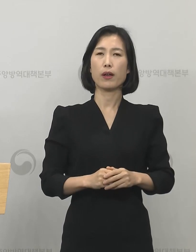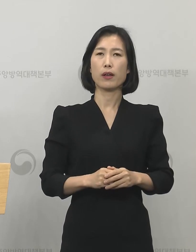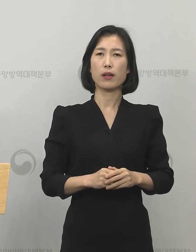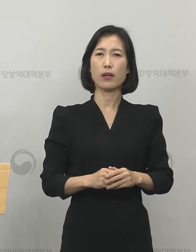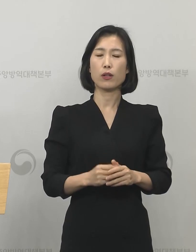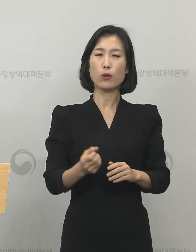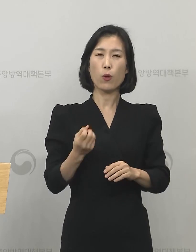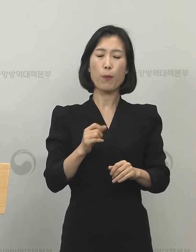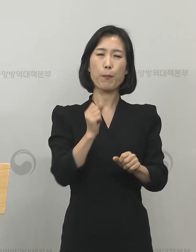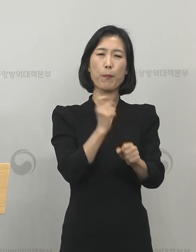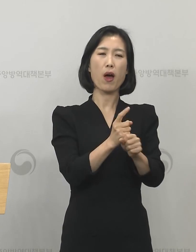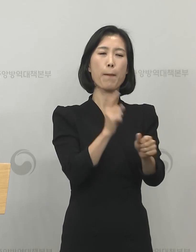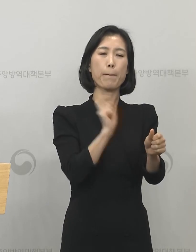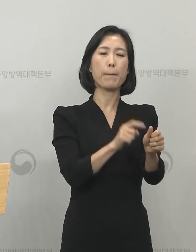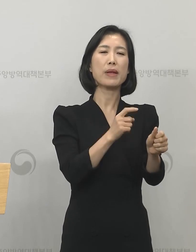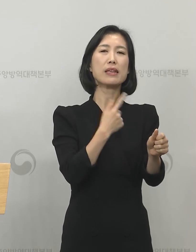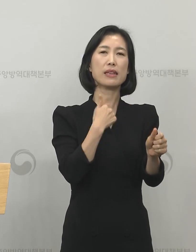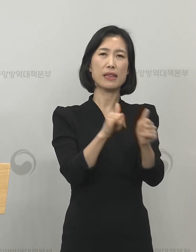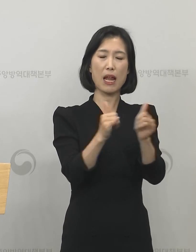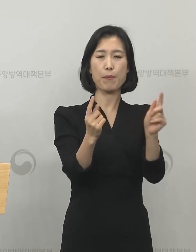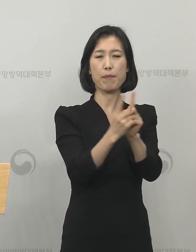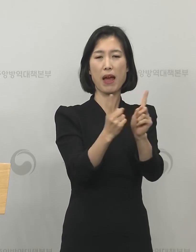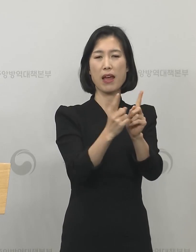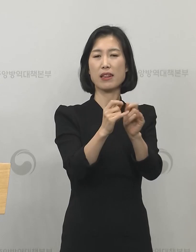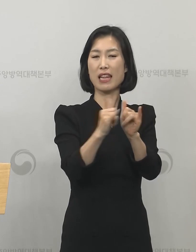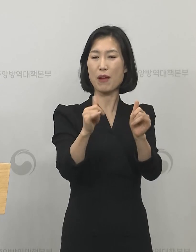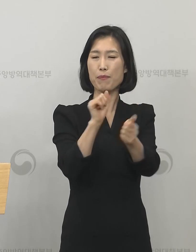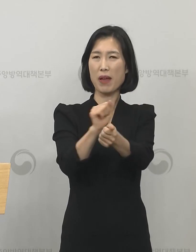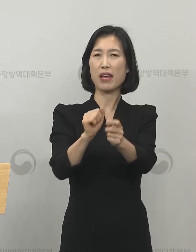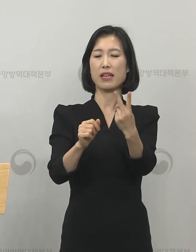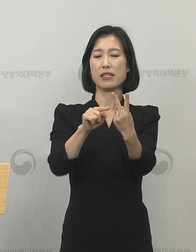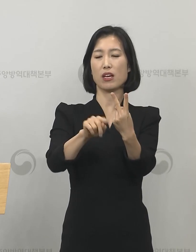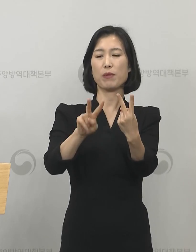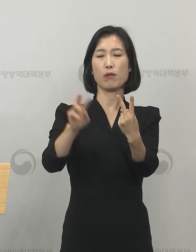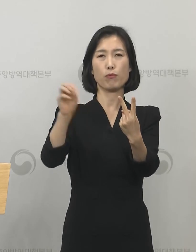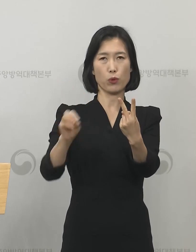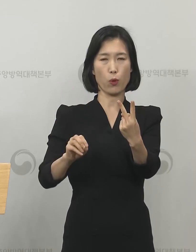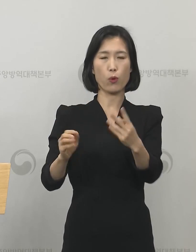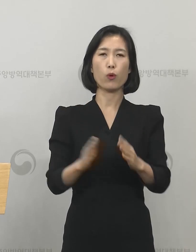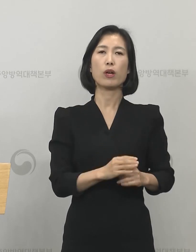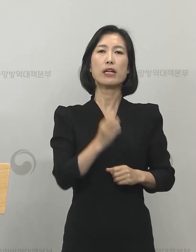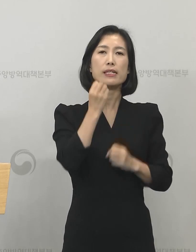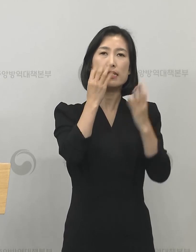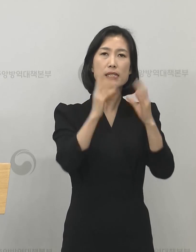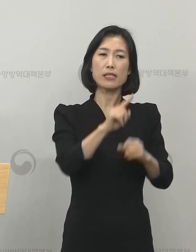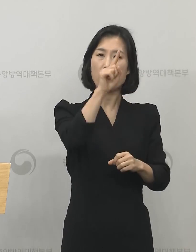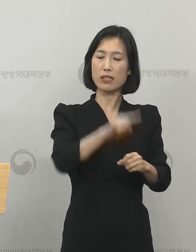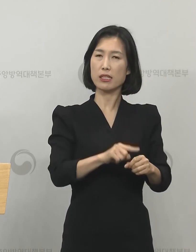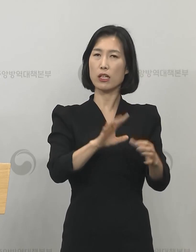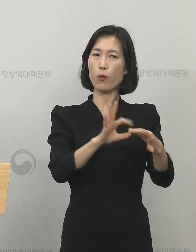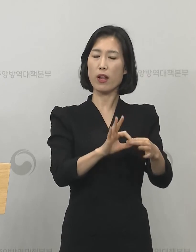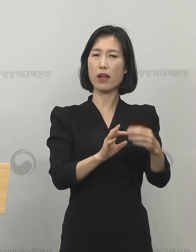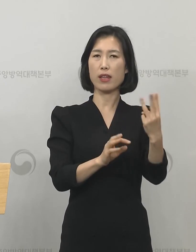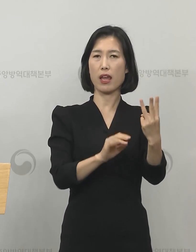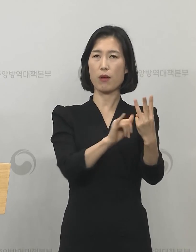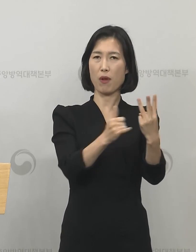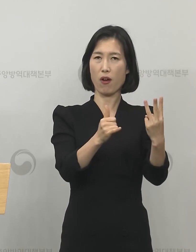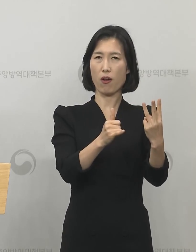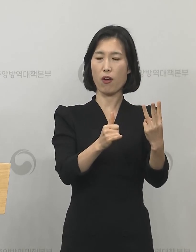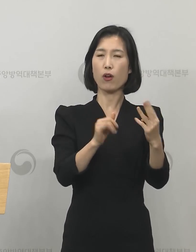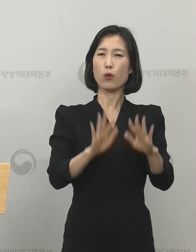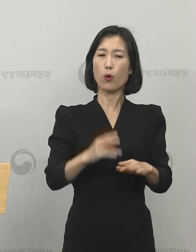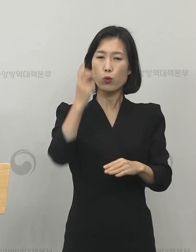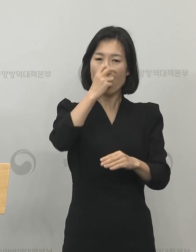확진자와의 접촉자에서 확인된 경우가 2.6%, 신천지 관련 사례가 3명이고 현재